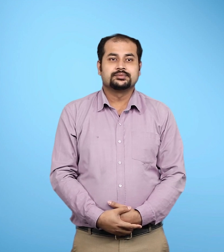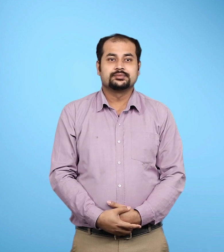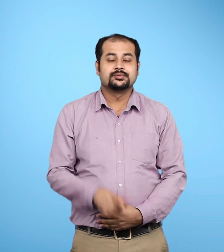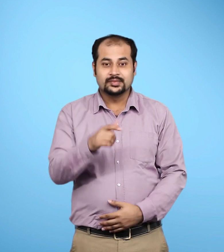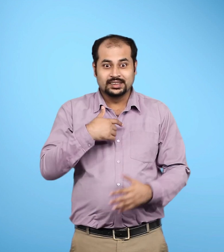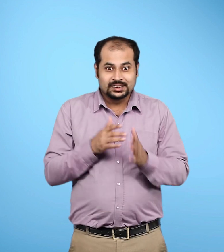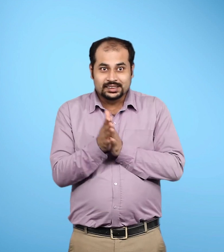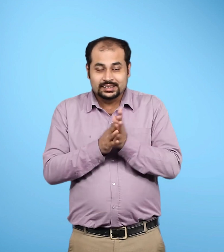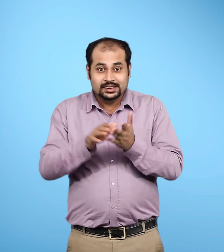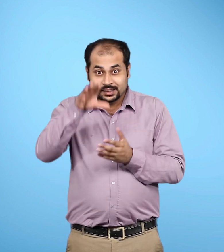रोचक तथ्य